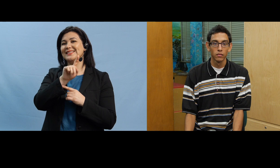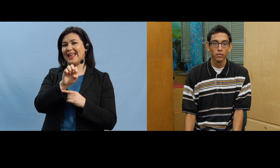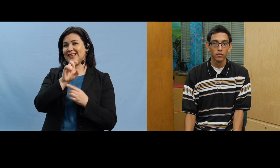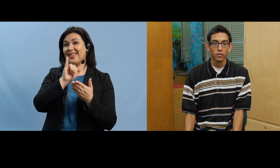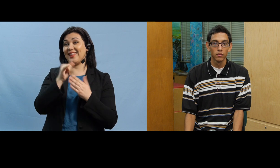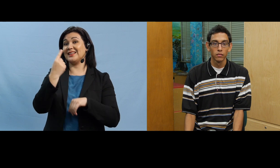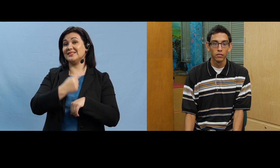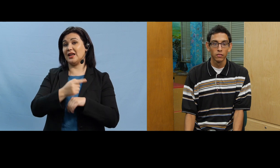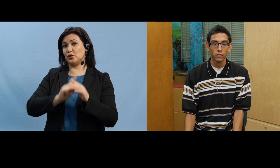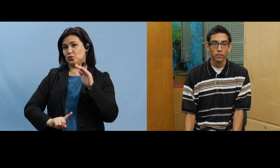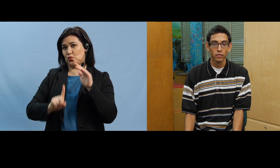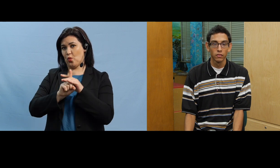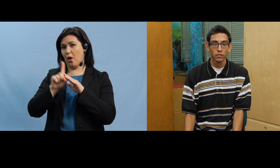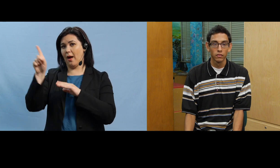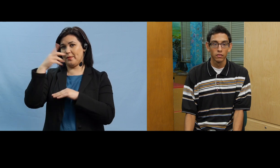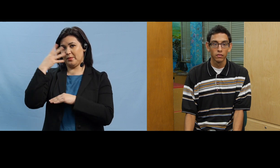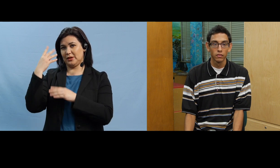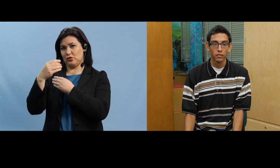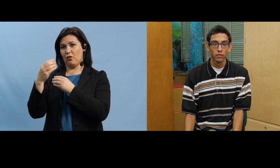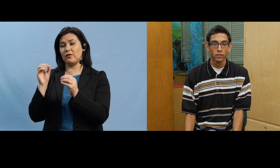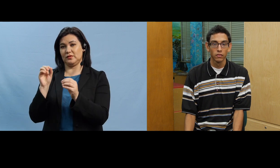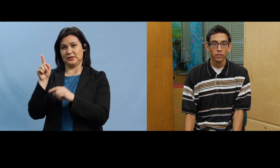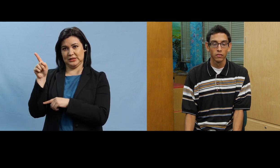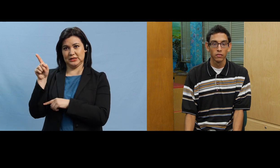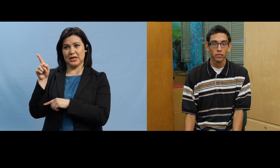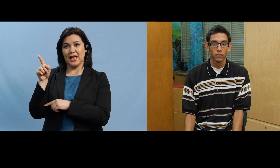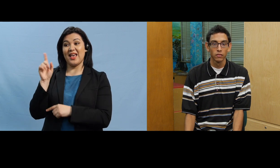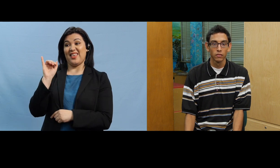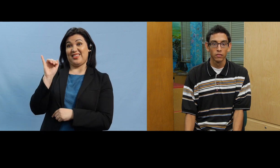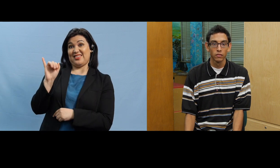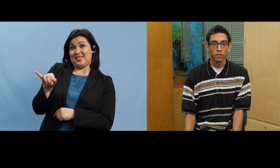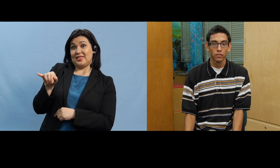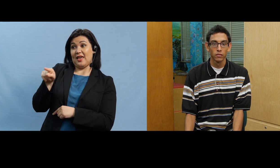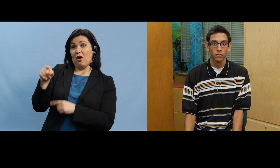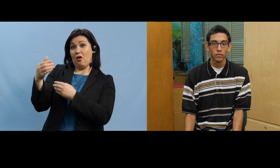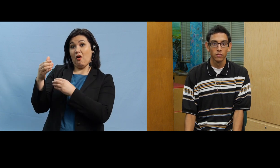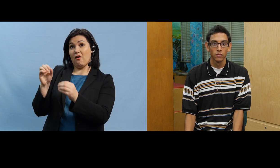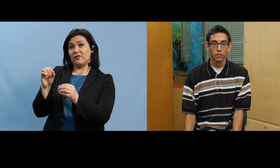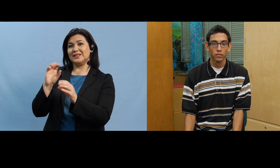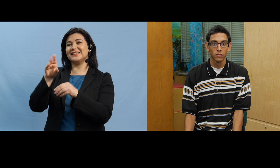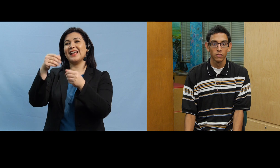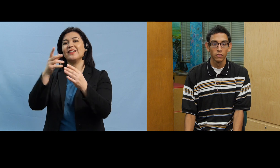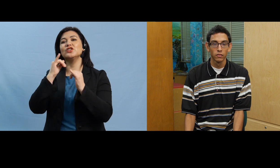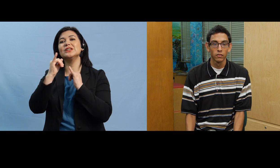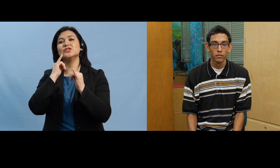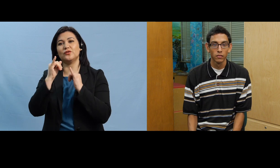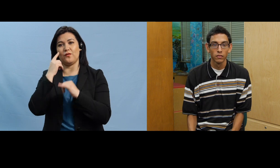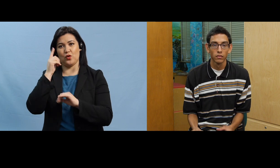tú te tienes que presentar a la oficina de migración ahí te van a hacer la entrevista para la ciudadanía